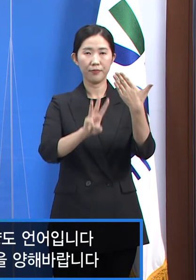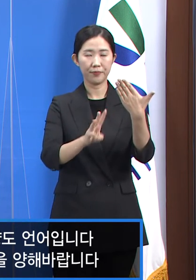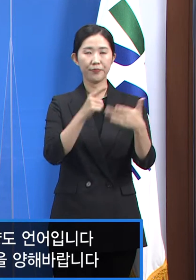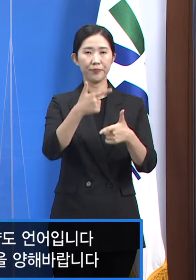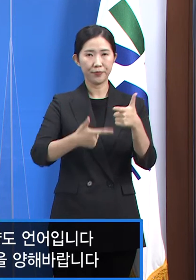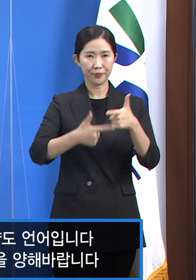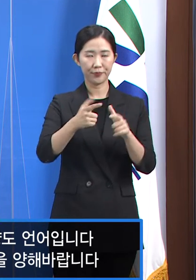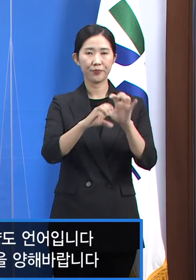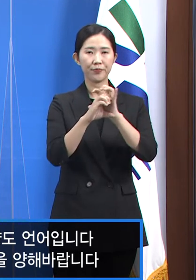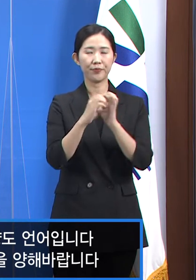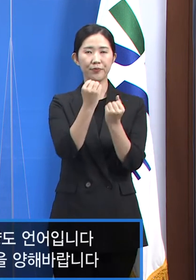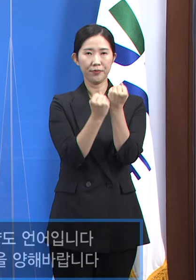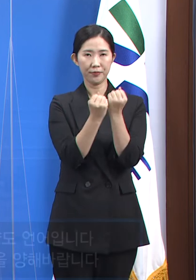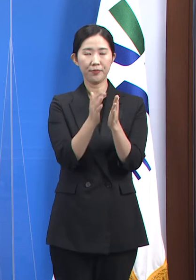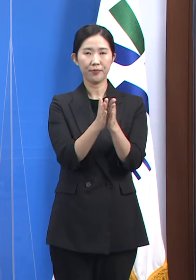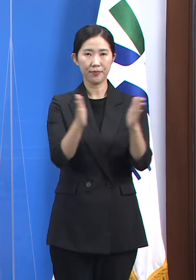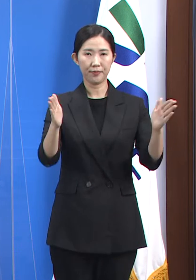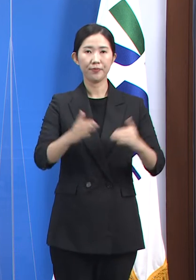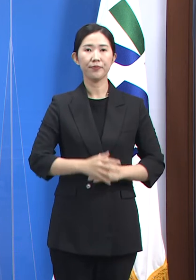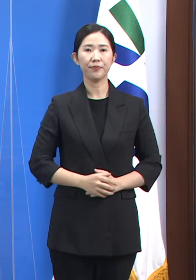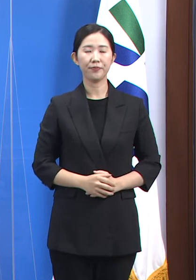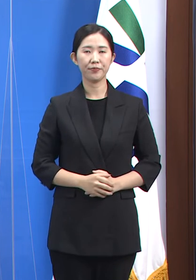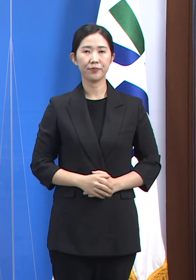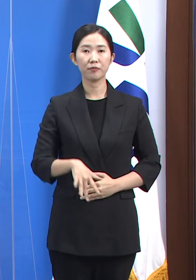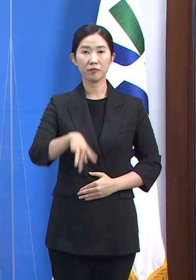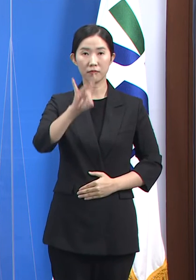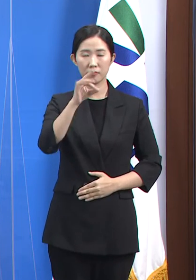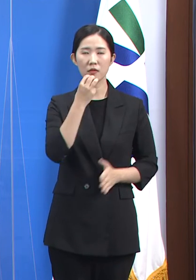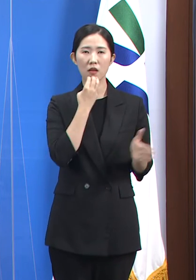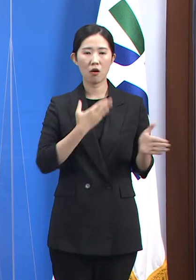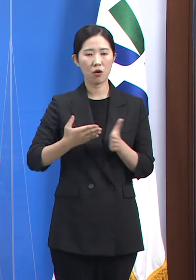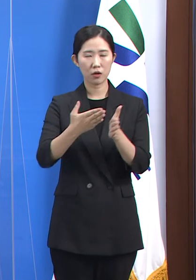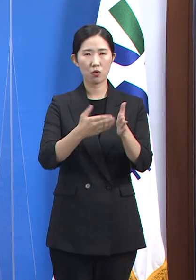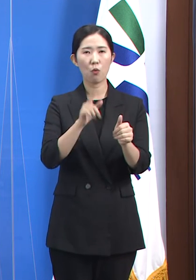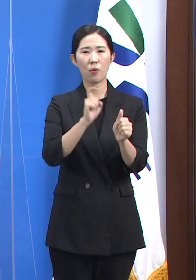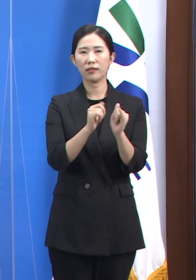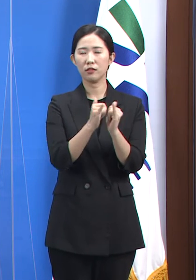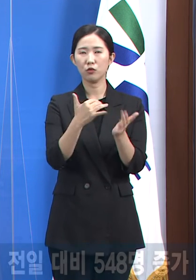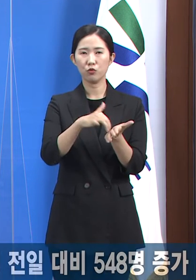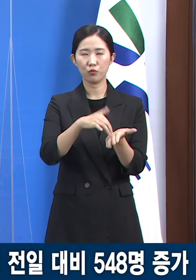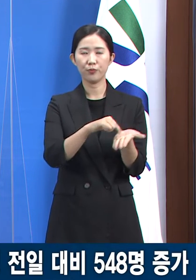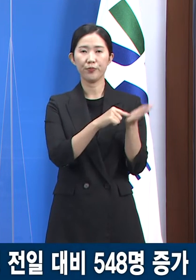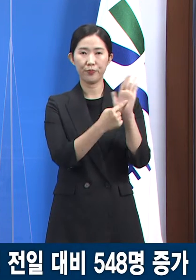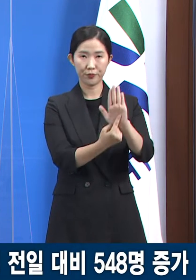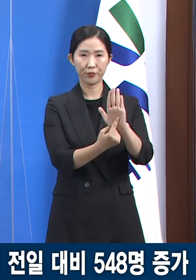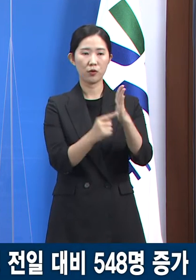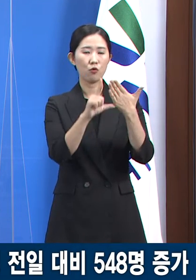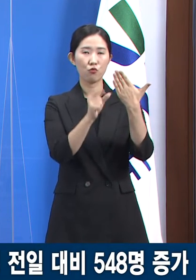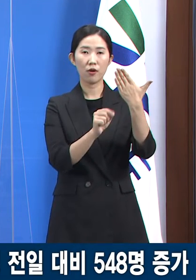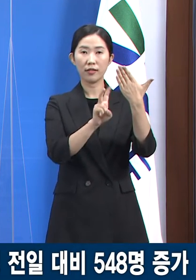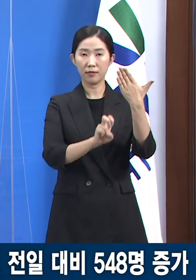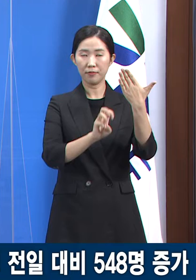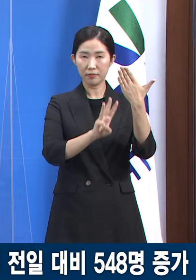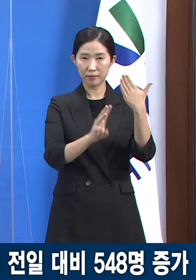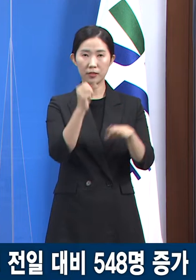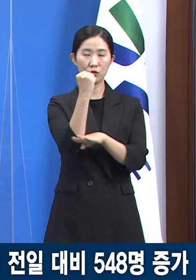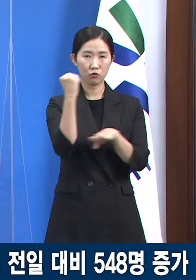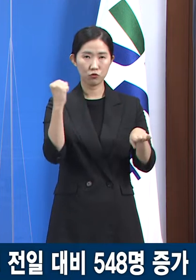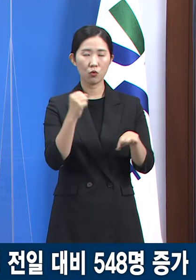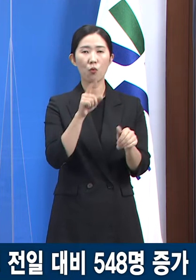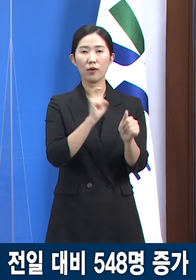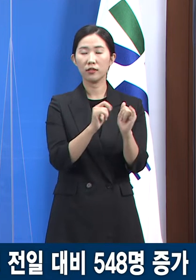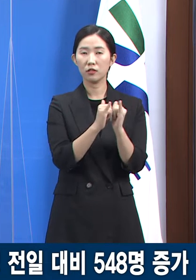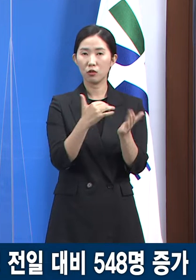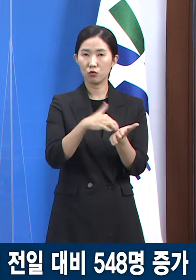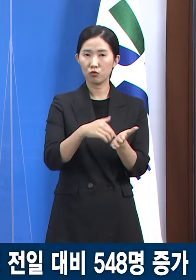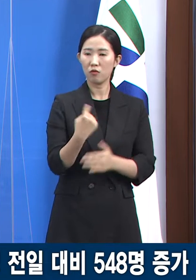기자회견을 시작하겠습니다. 먼저 경기도 확진자 발생 현황입니다. 9월 23일 0시 기준 경기도 확진자 수는